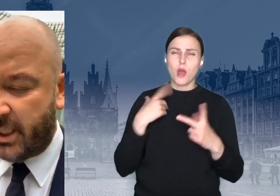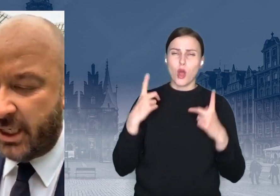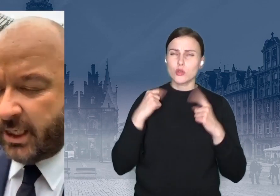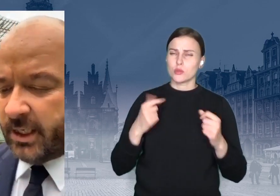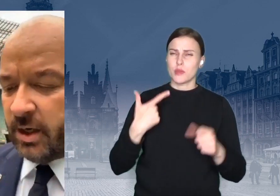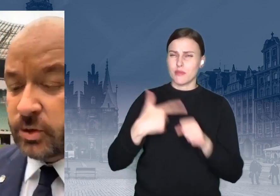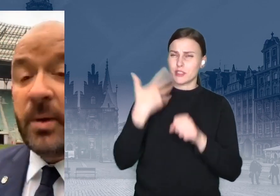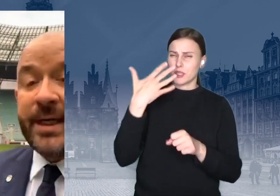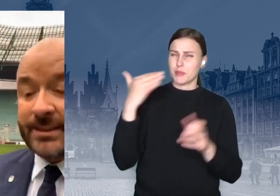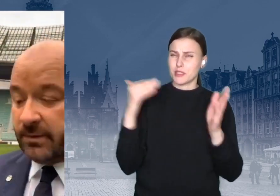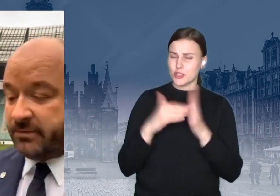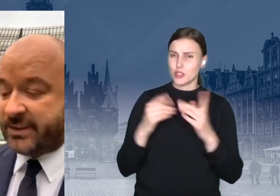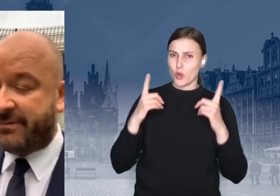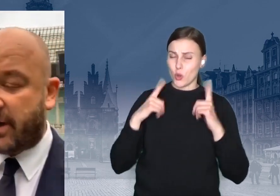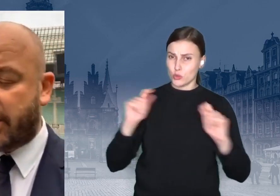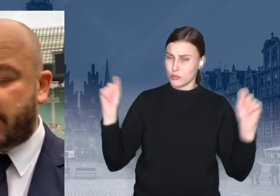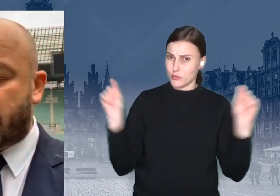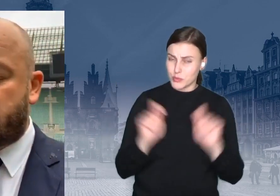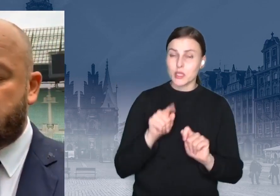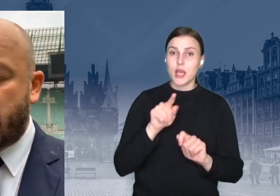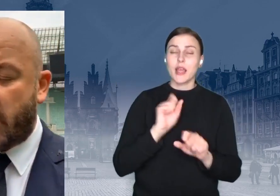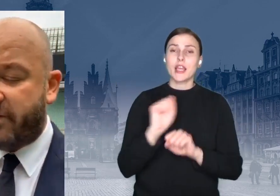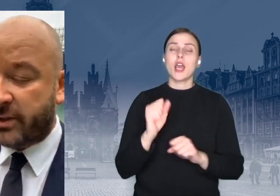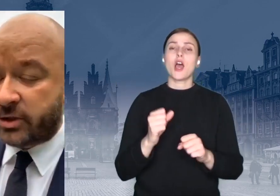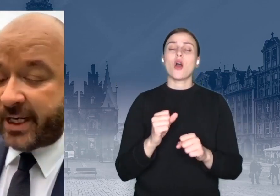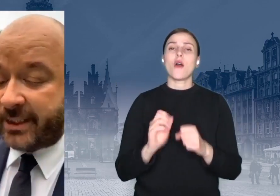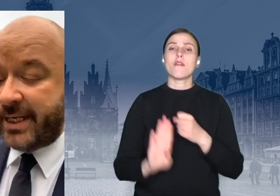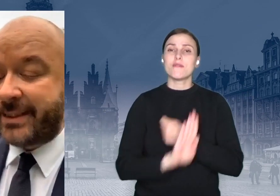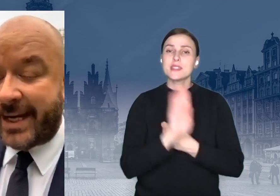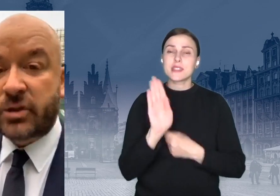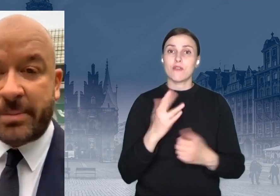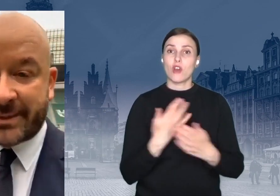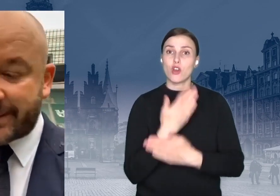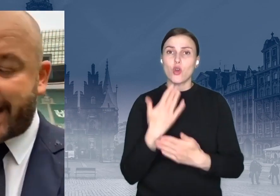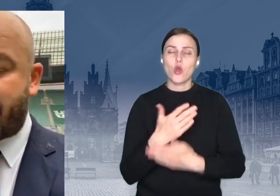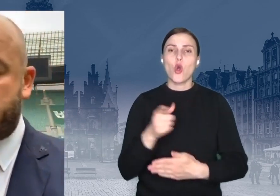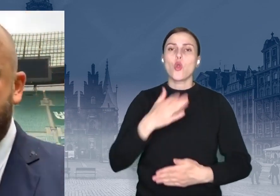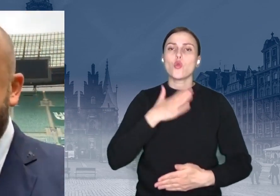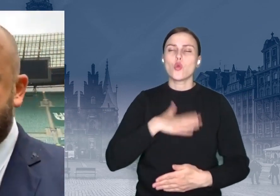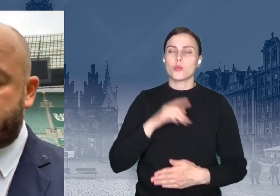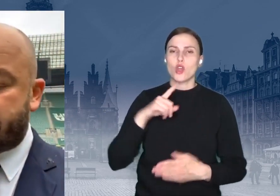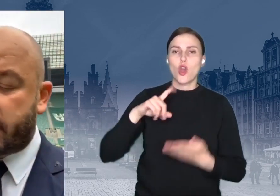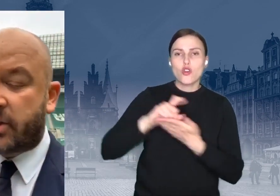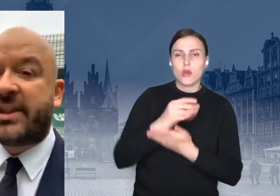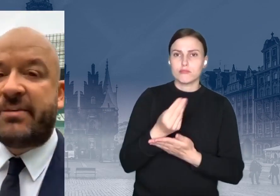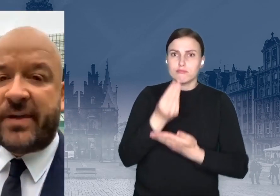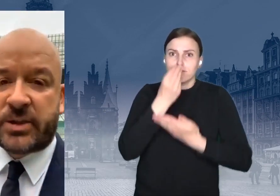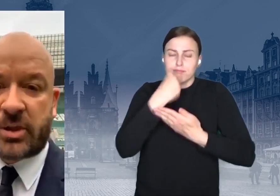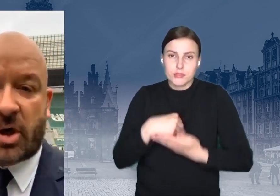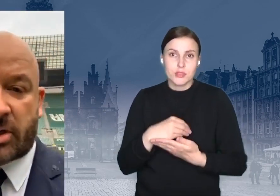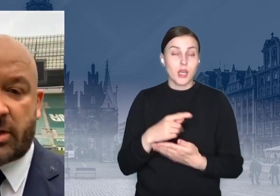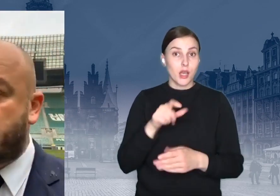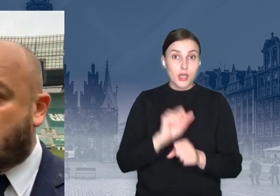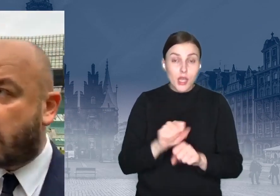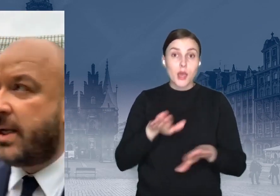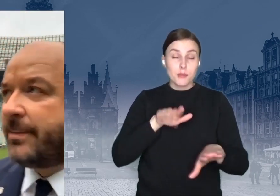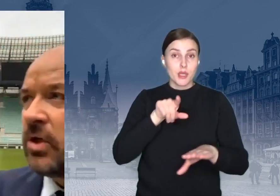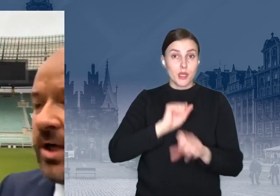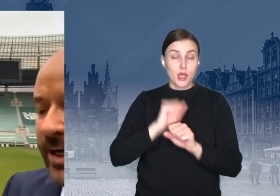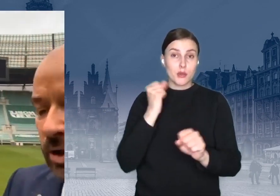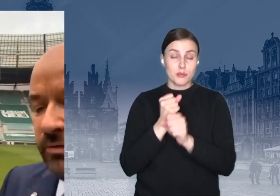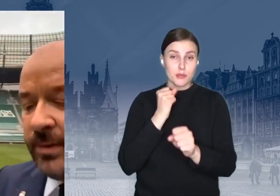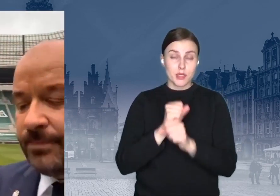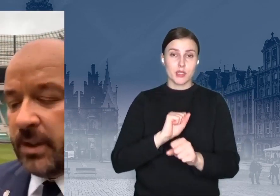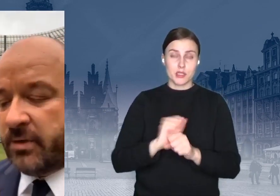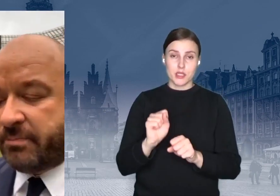tysięcy osób. O jest, wystawa roślin owadożernych. Tak, to miejsce działa. Tu jest, moi drodzy, największy tor